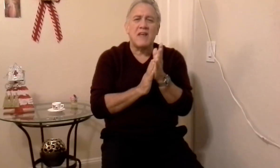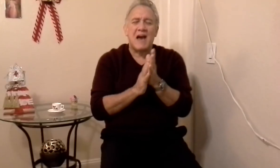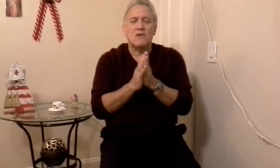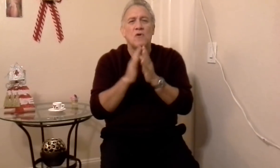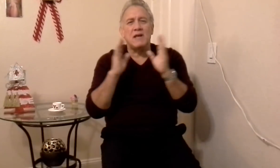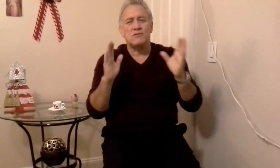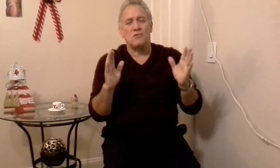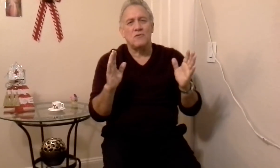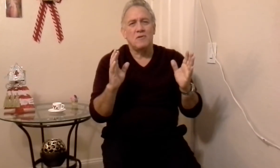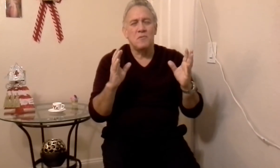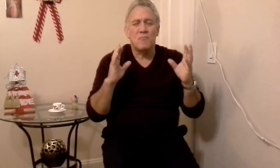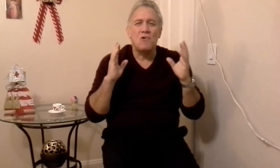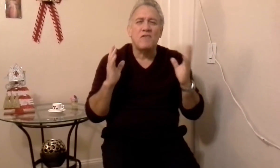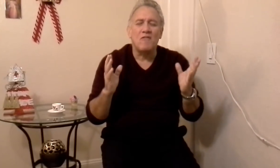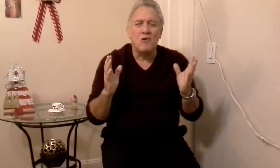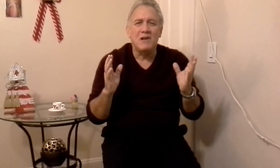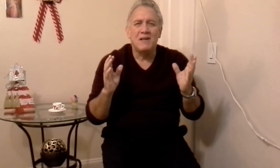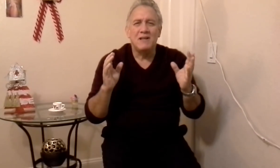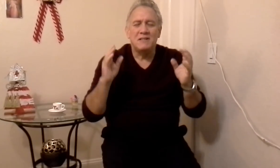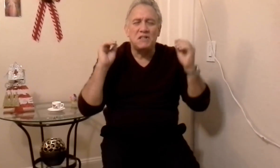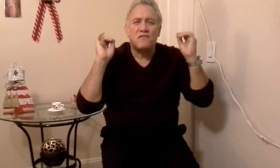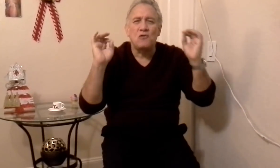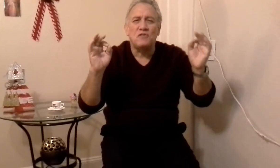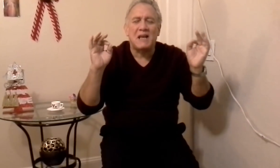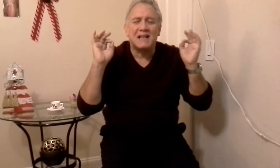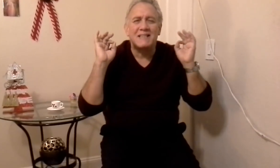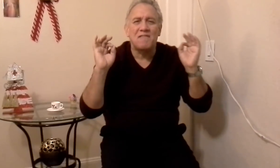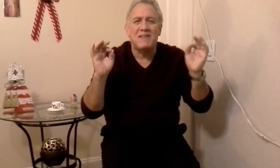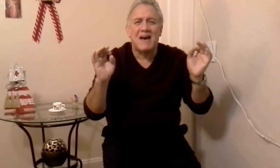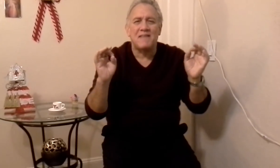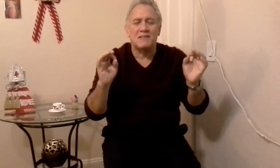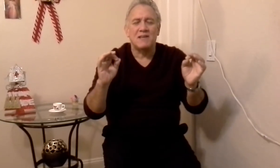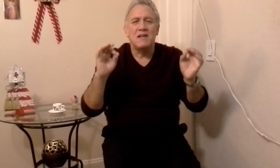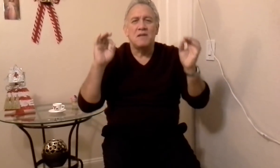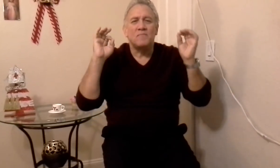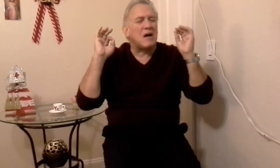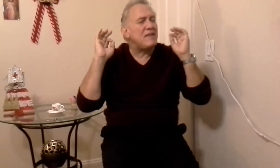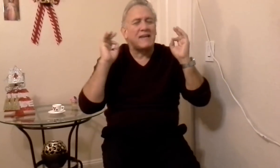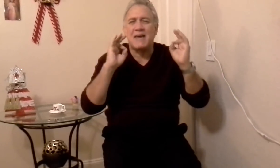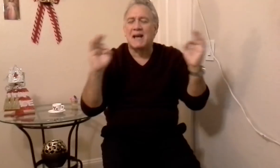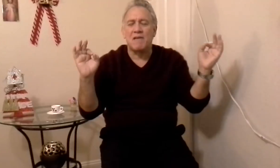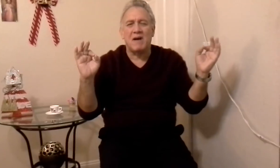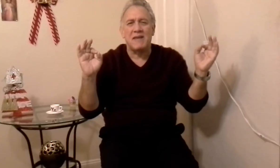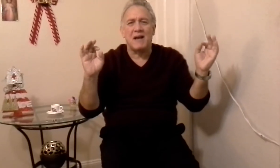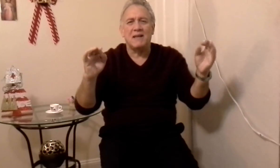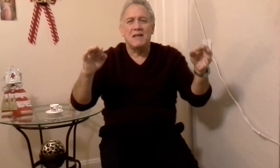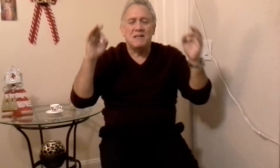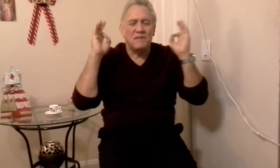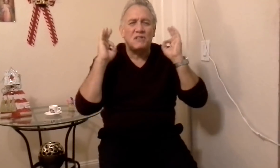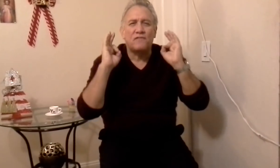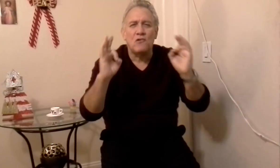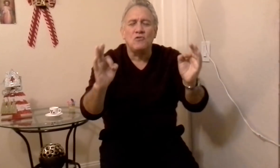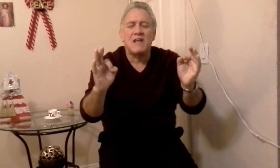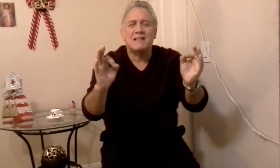dejar con esto, por favor, disfruten las navidades, donde quiera que vayan, disfrutes